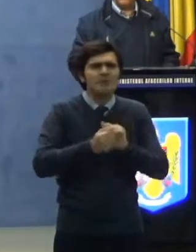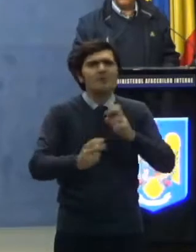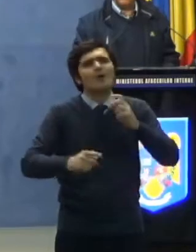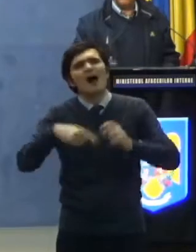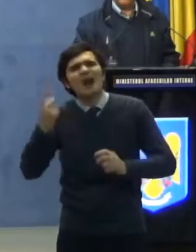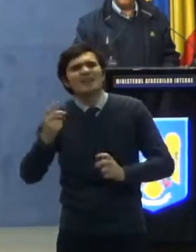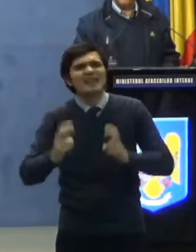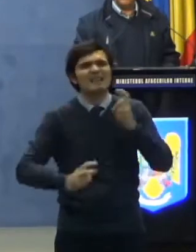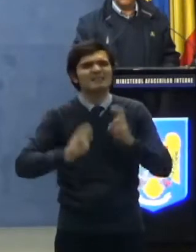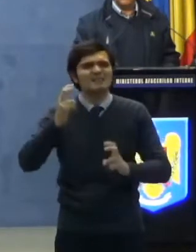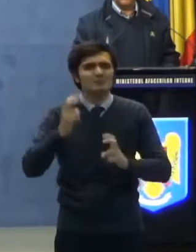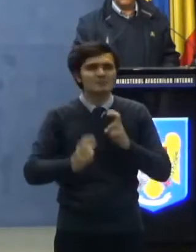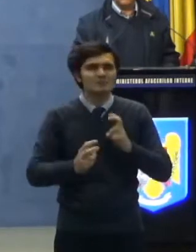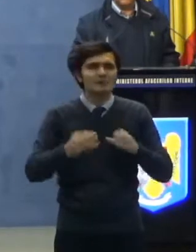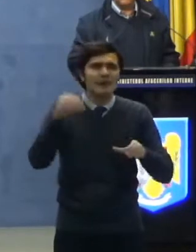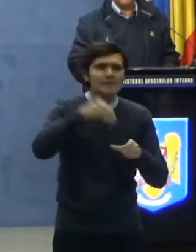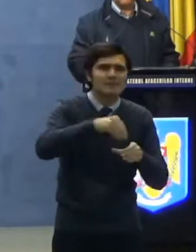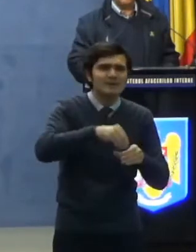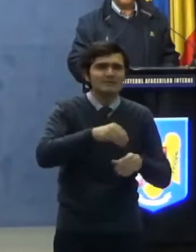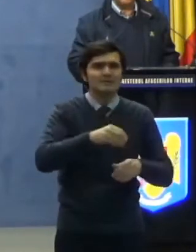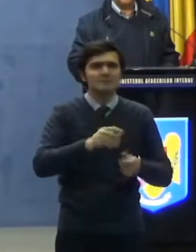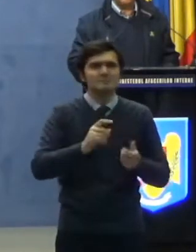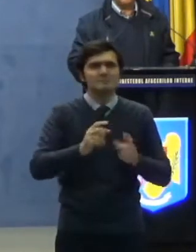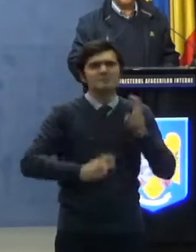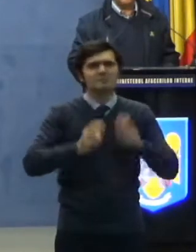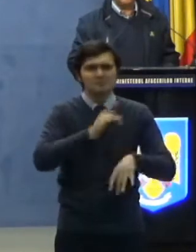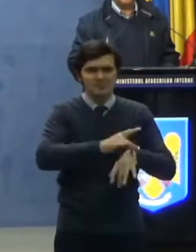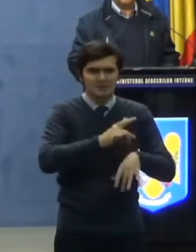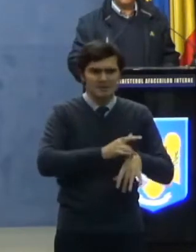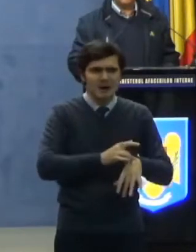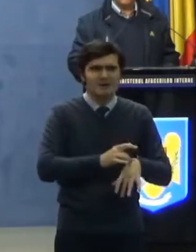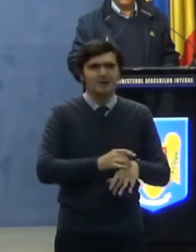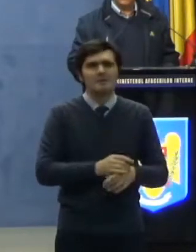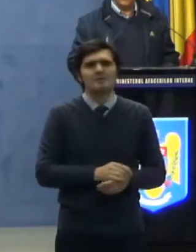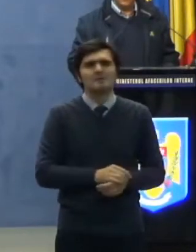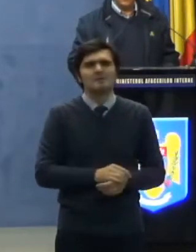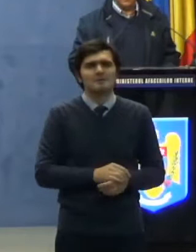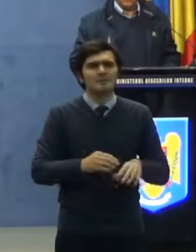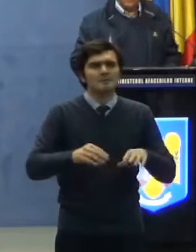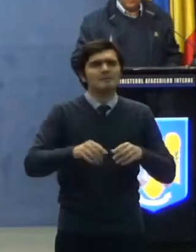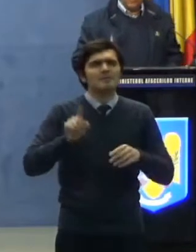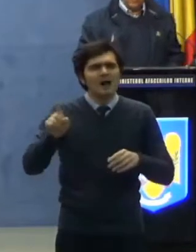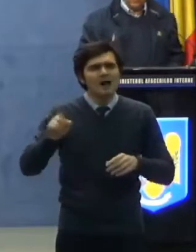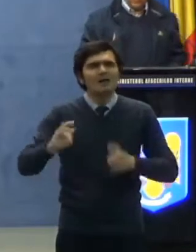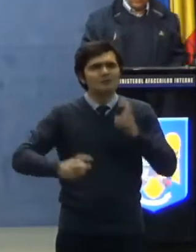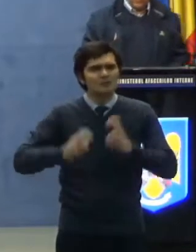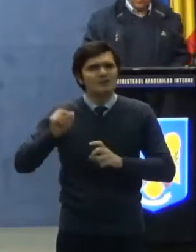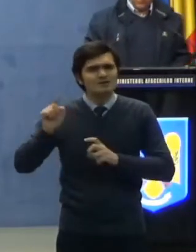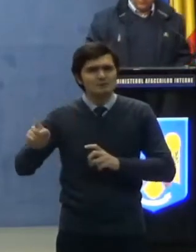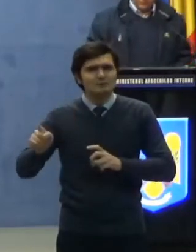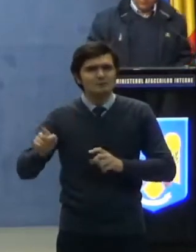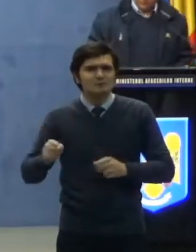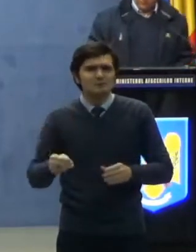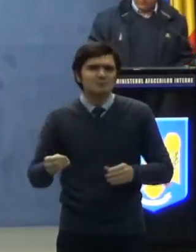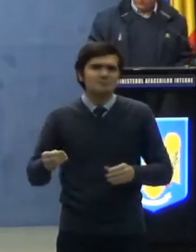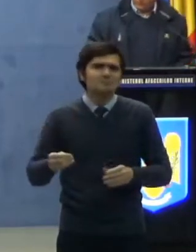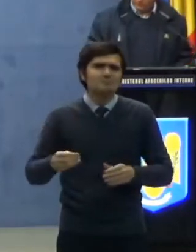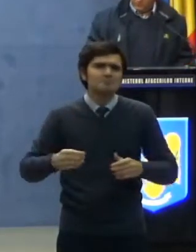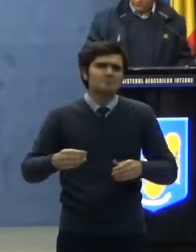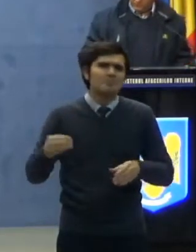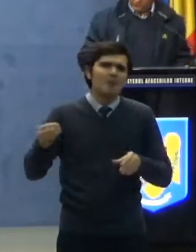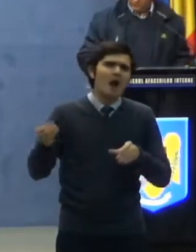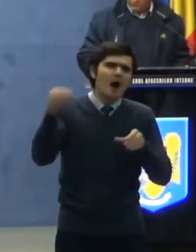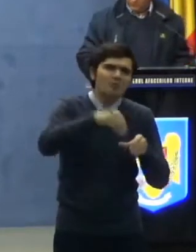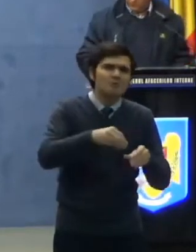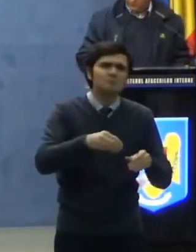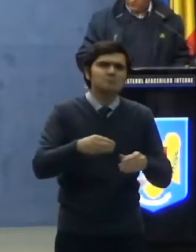instituții medicale care pun numărul la rezolvarea